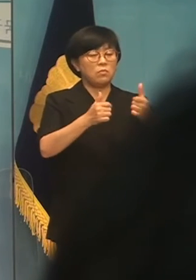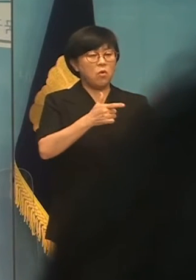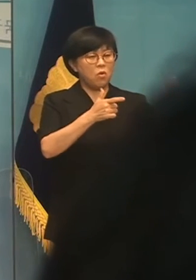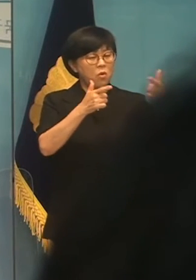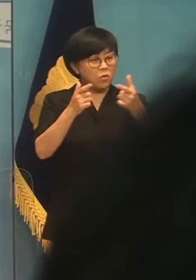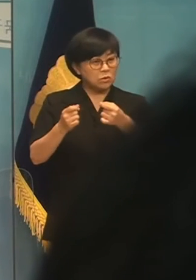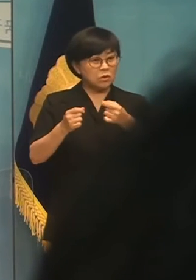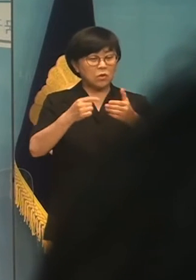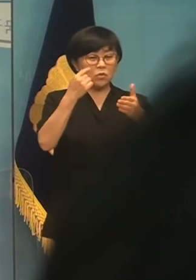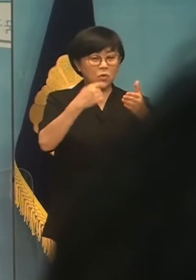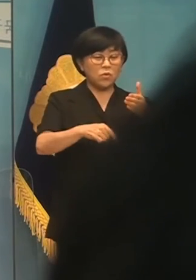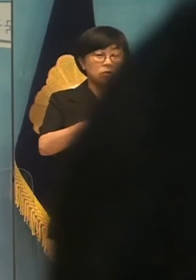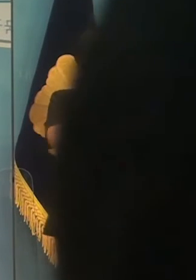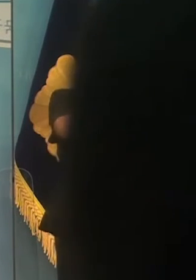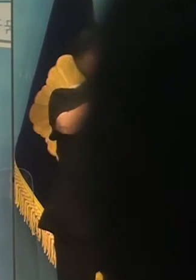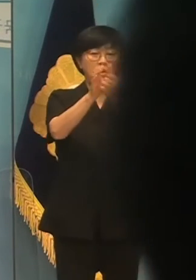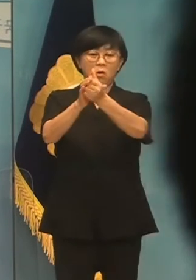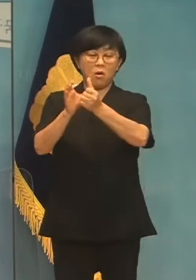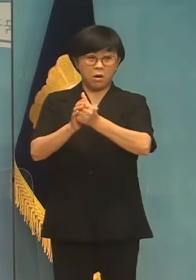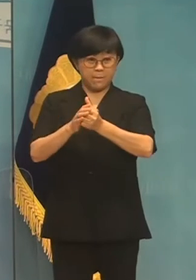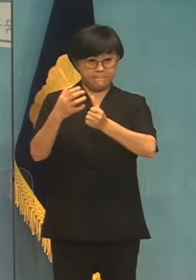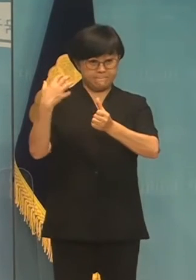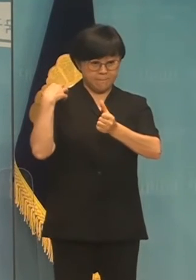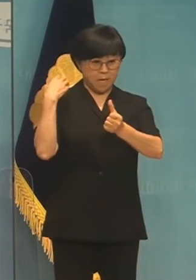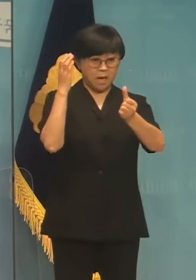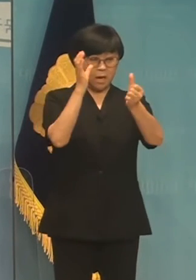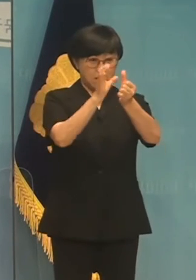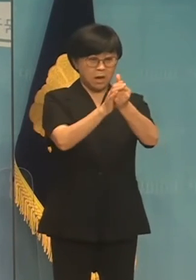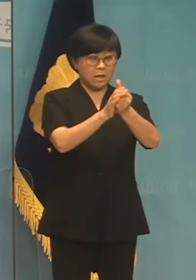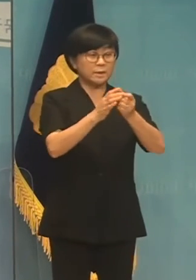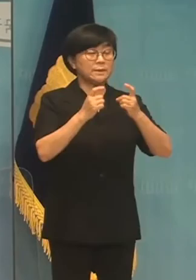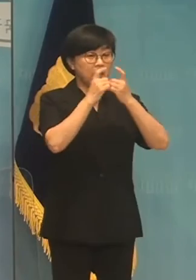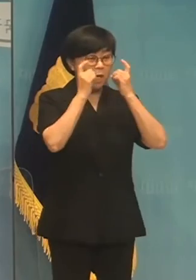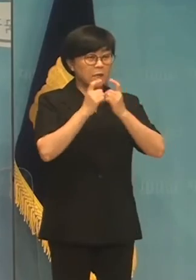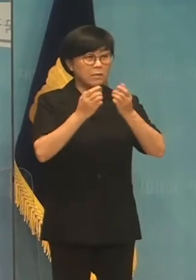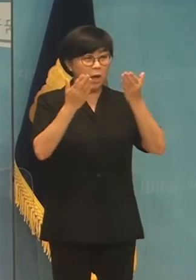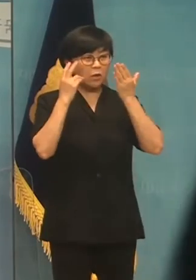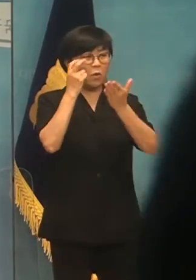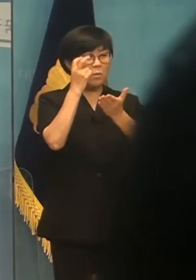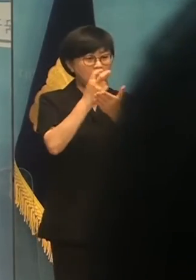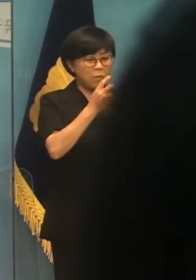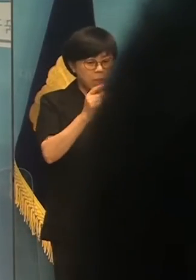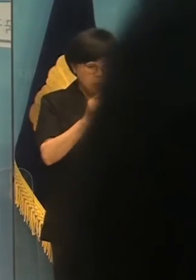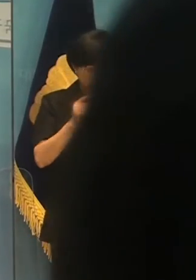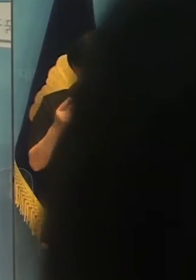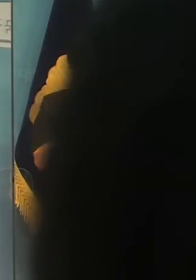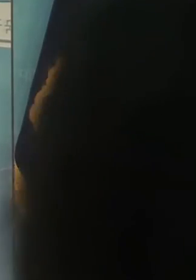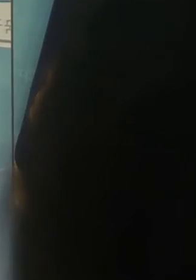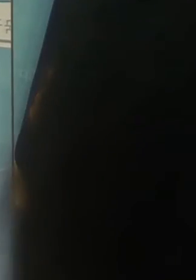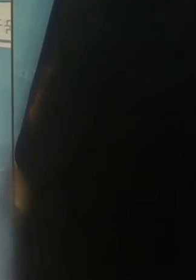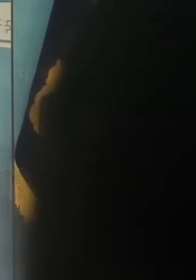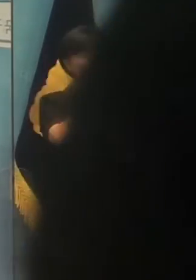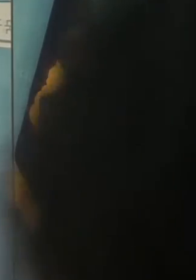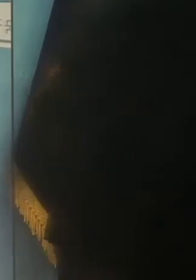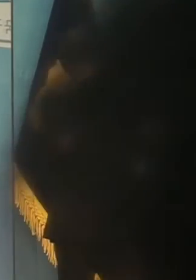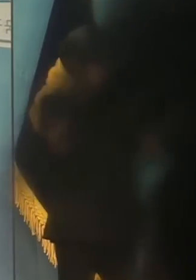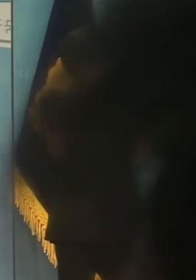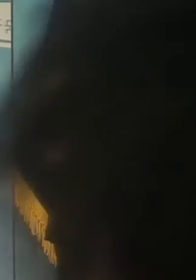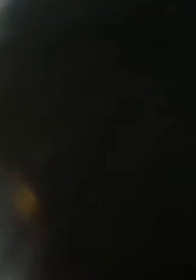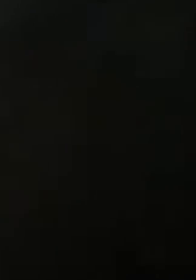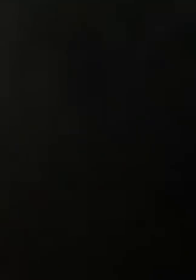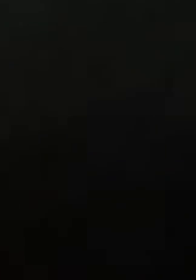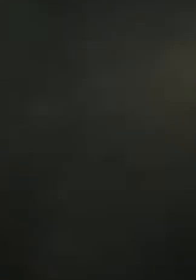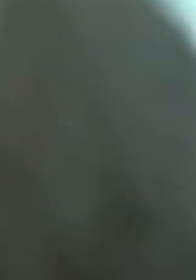교육청에 의무적으로 기타하게 하는 사립학교법 일부 개정법률안이 있습니다. 모든 사립학교